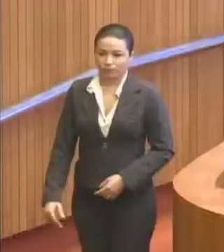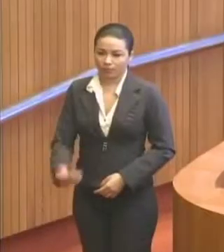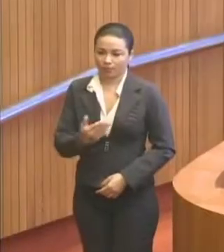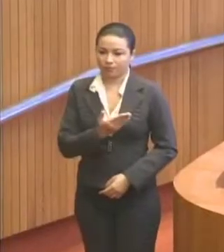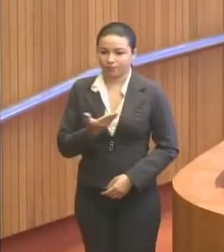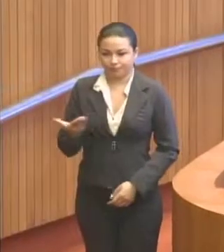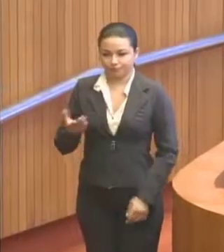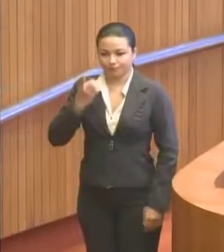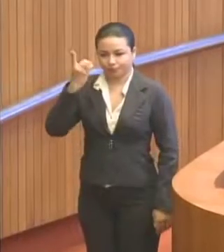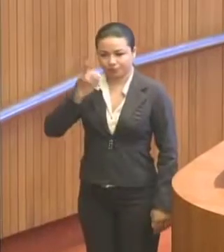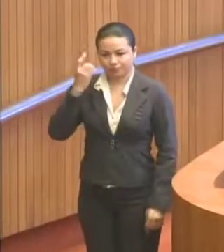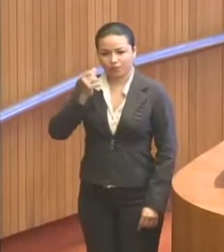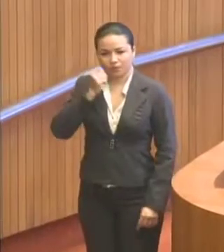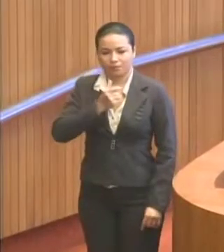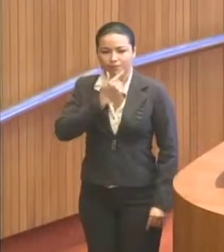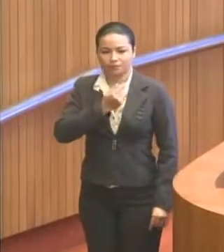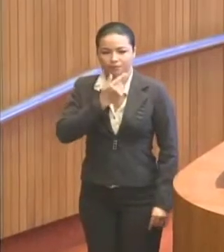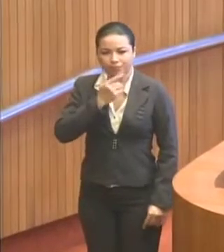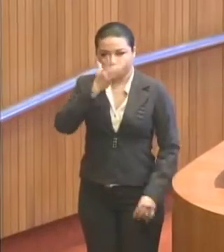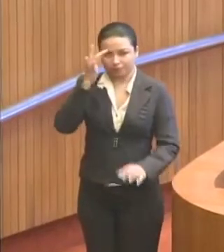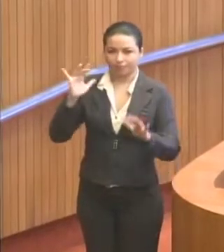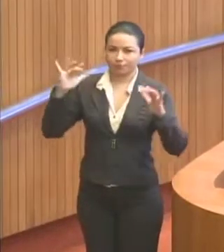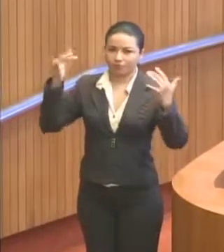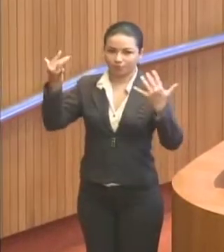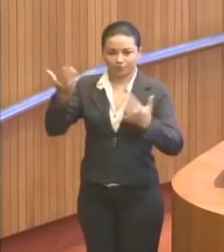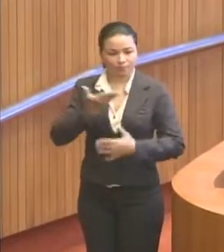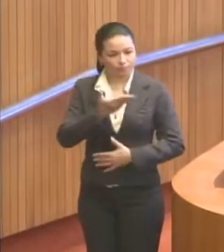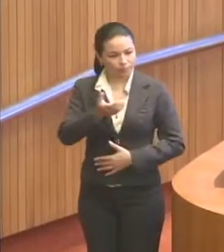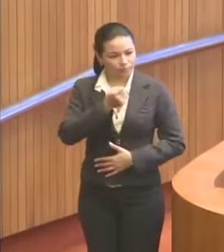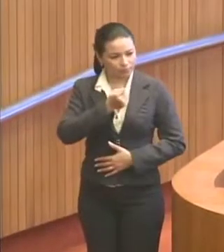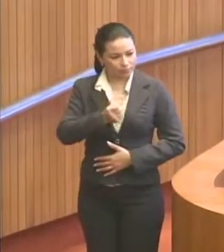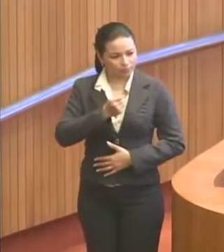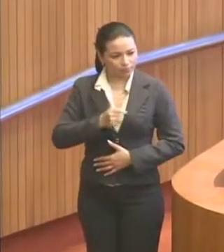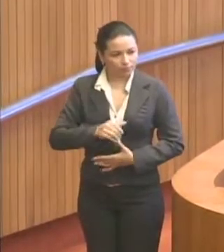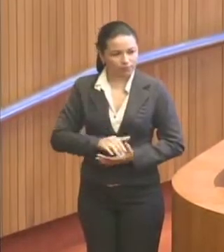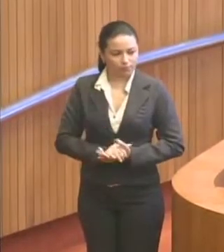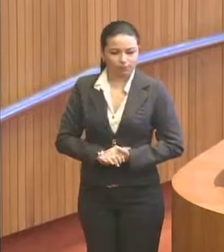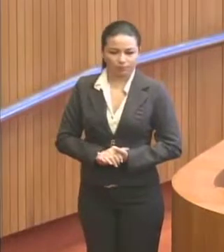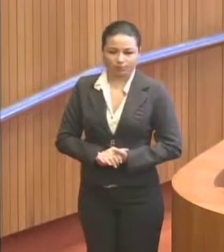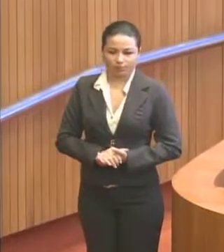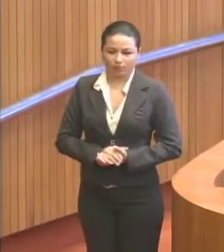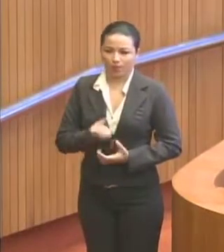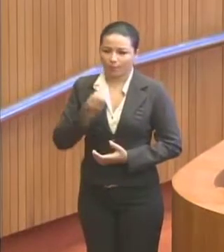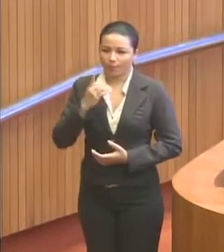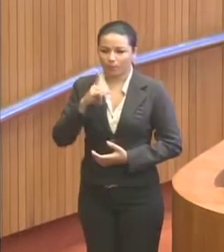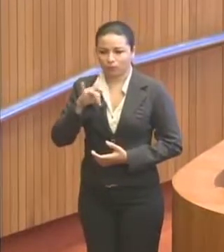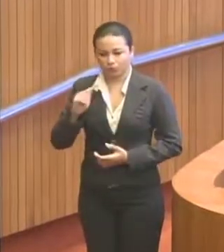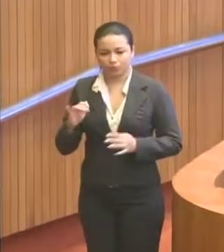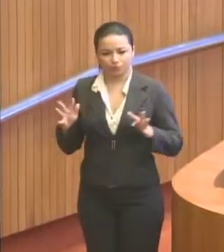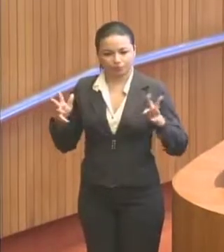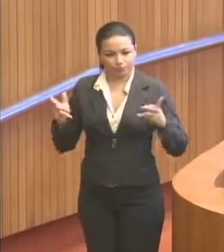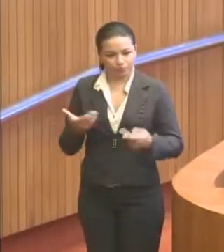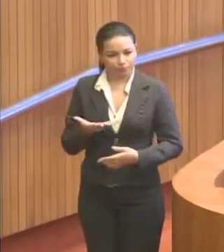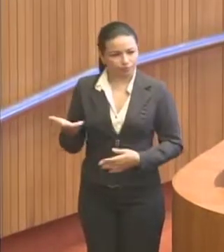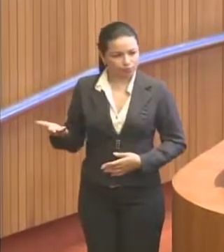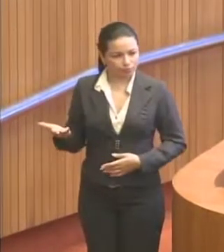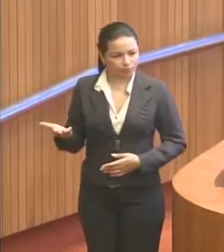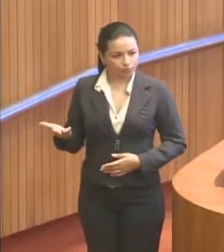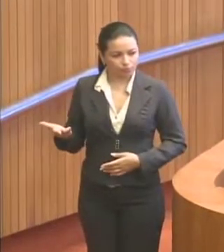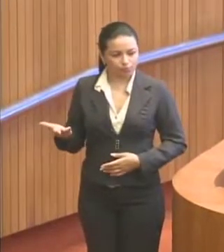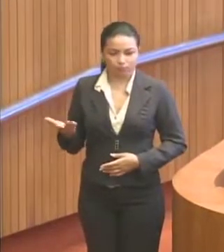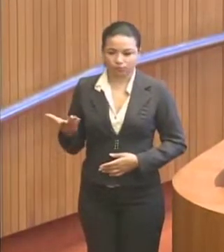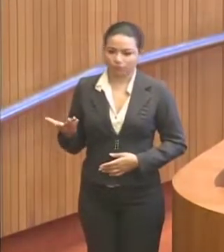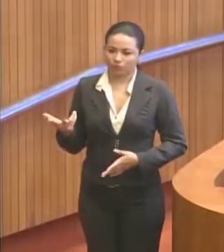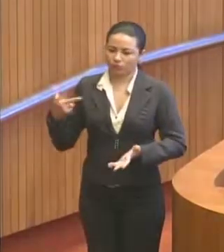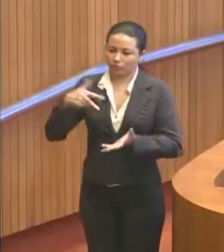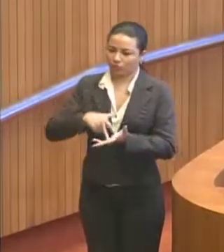Senhoras deputadas, senhores deputados, galeria, imprensa, bom dia a todos. Ocupo mais